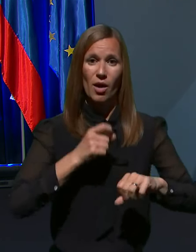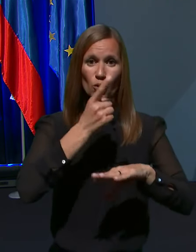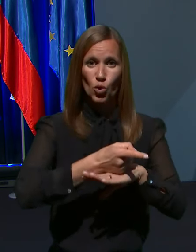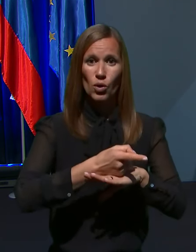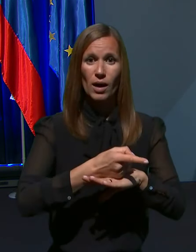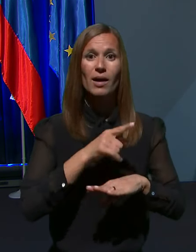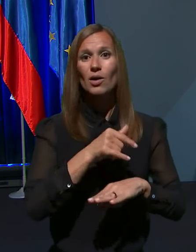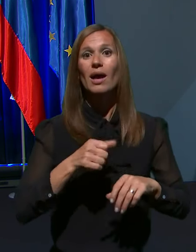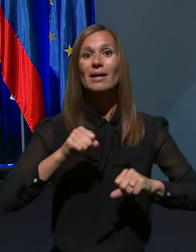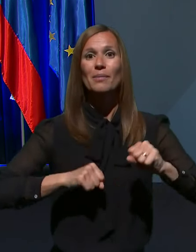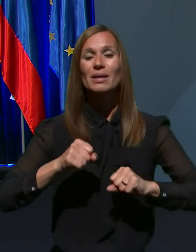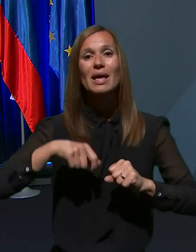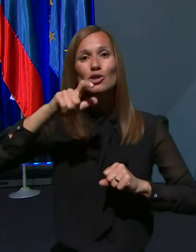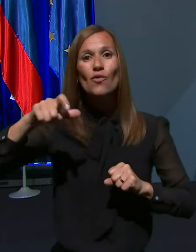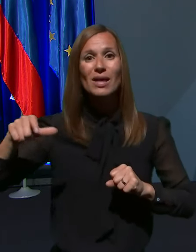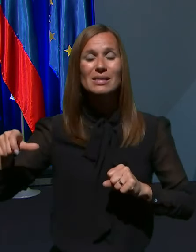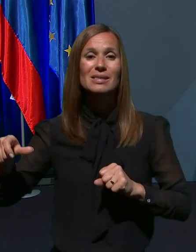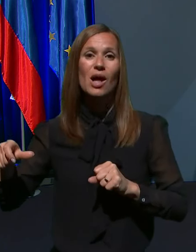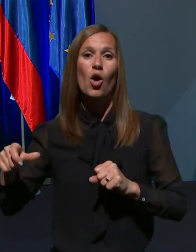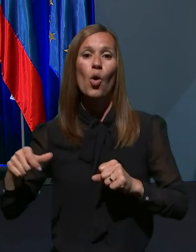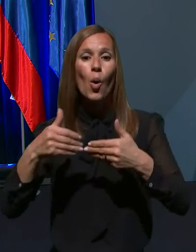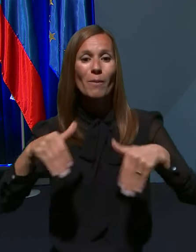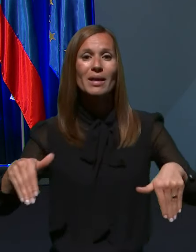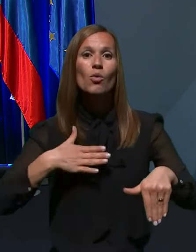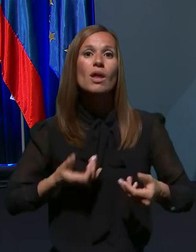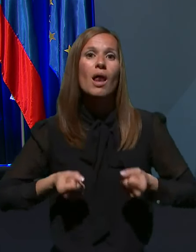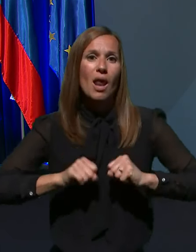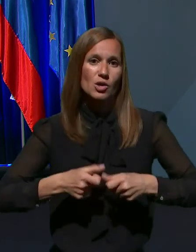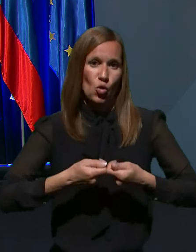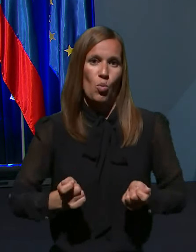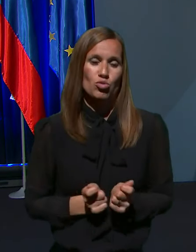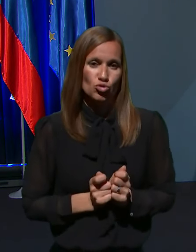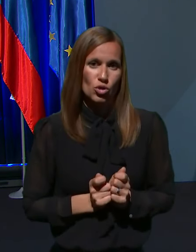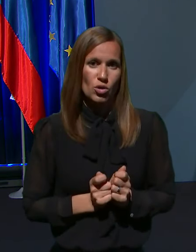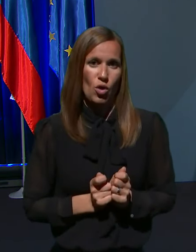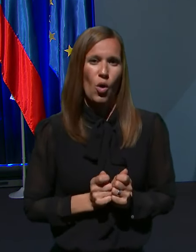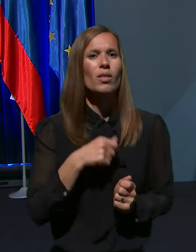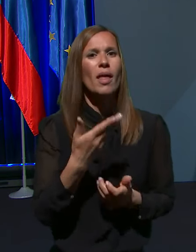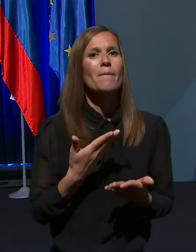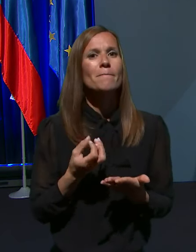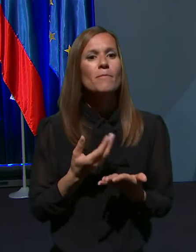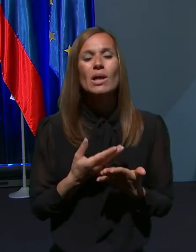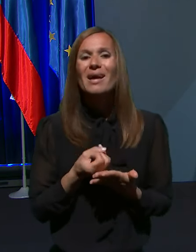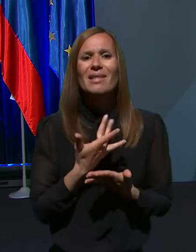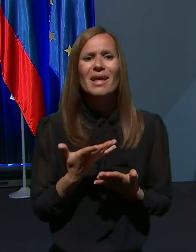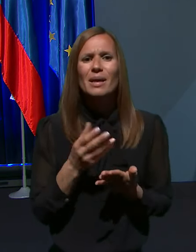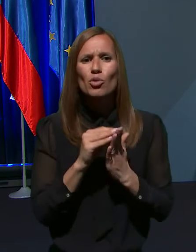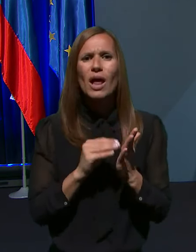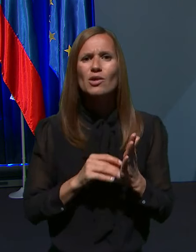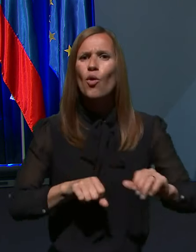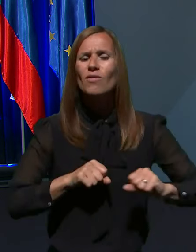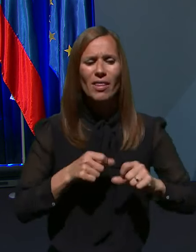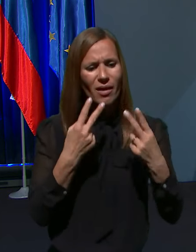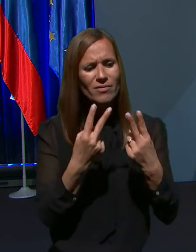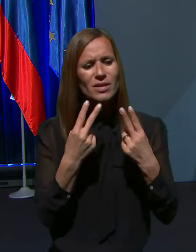ki je gibanje slovencev omejil na lastno občino, na podlagi katerih podatkov vlada ugotavlja, da je ukrep